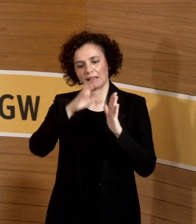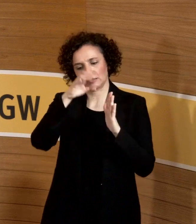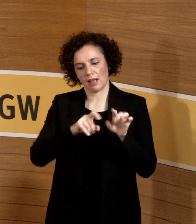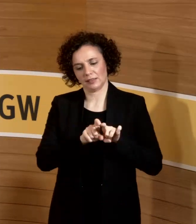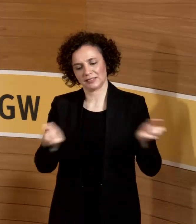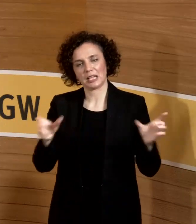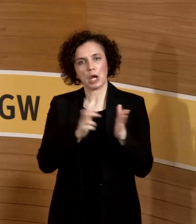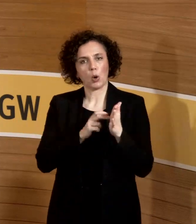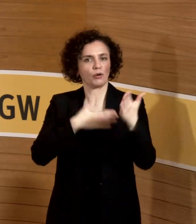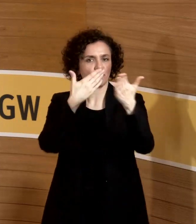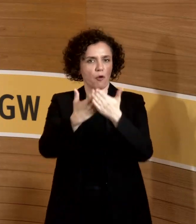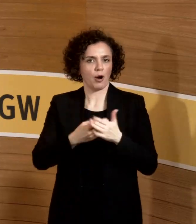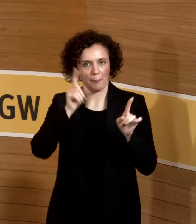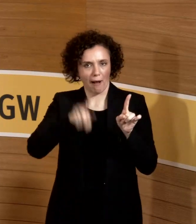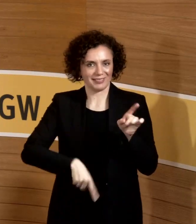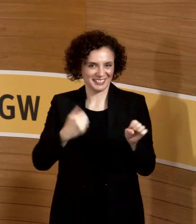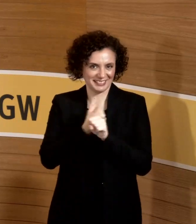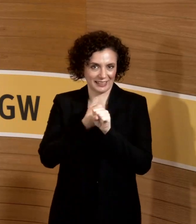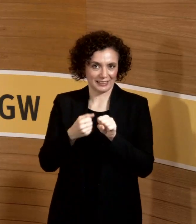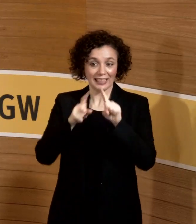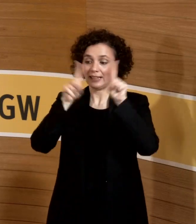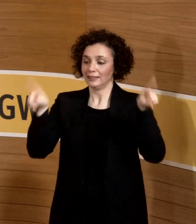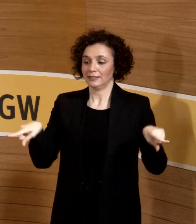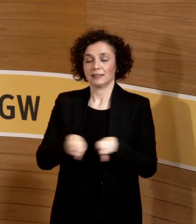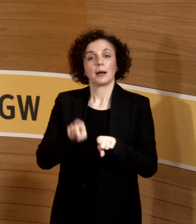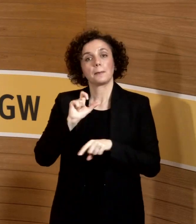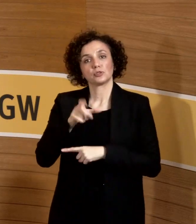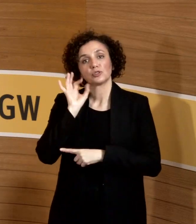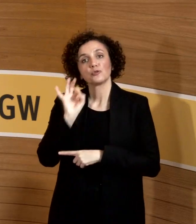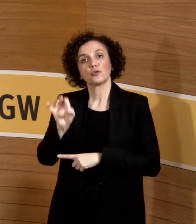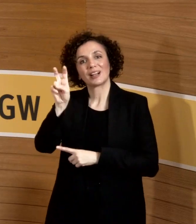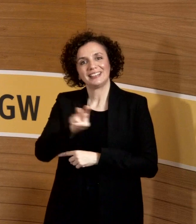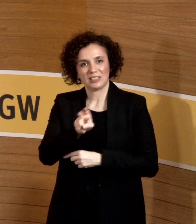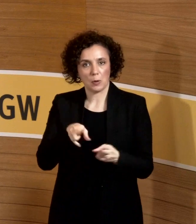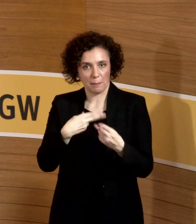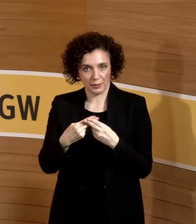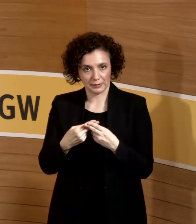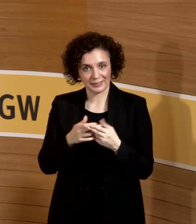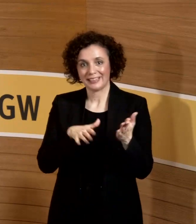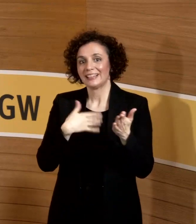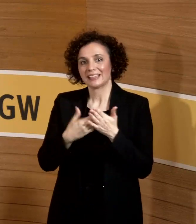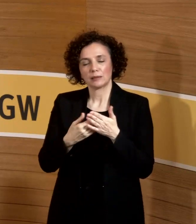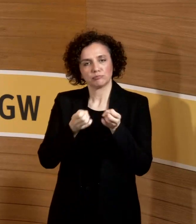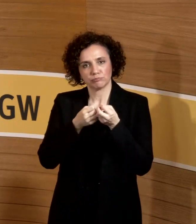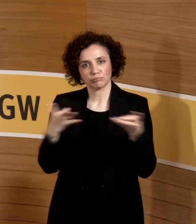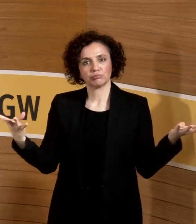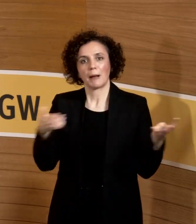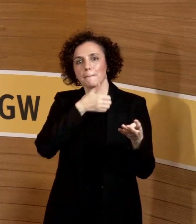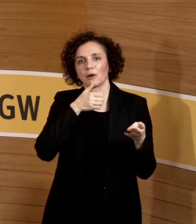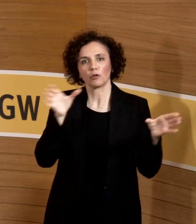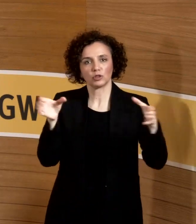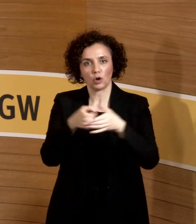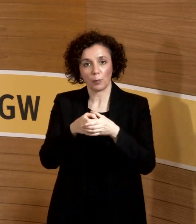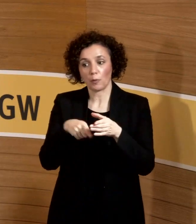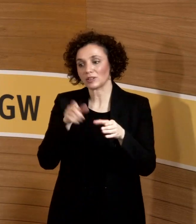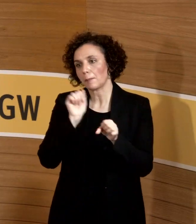Und dieser Bogen tatsächlich für alle im Klinikum gilt. Und wir haben natürlich ein Spektrum an Beschäftigungen bei uns, sodass da möglicherweise